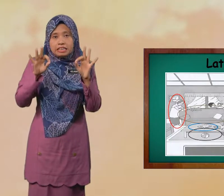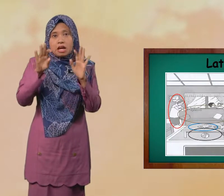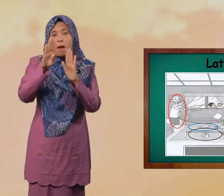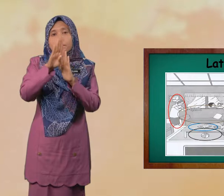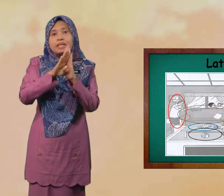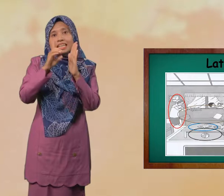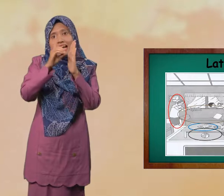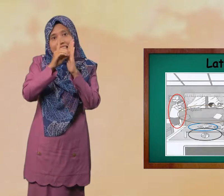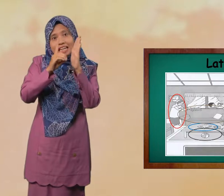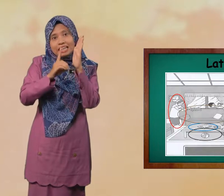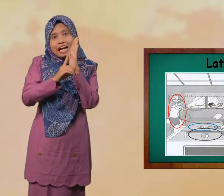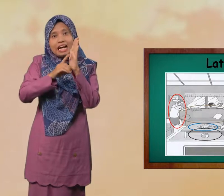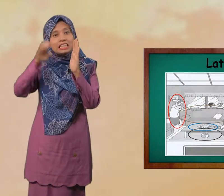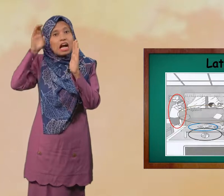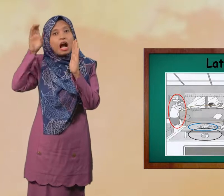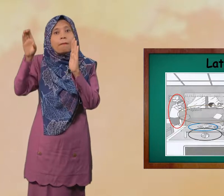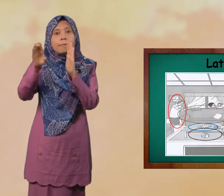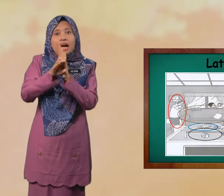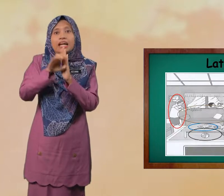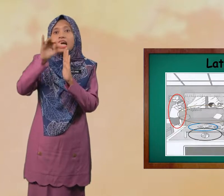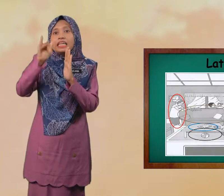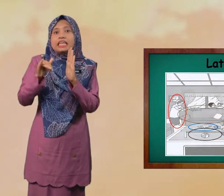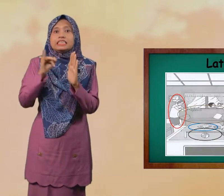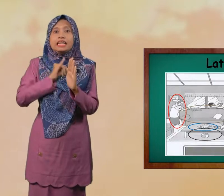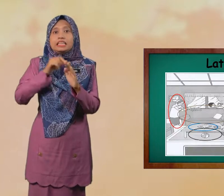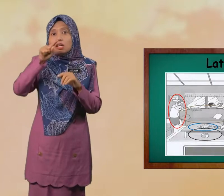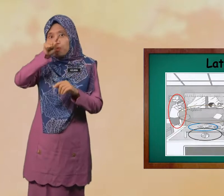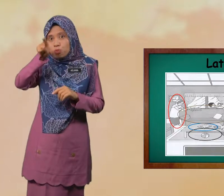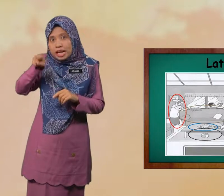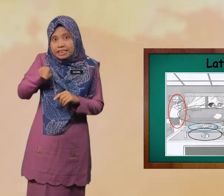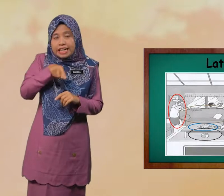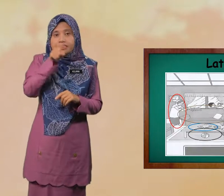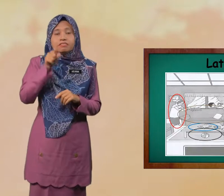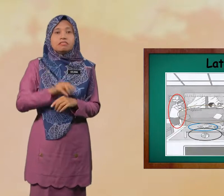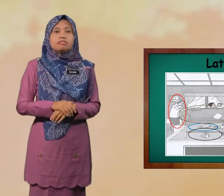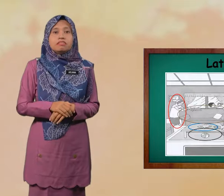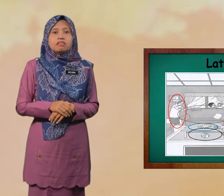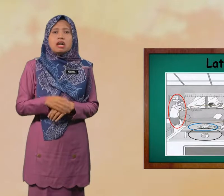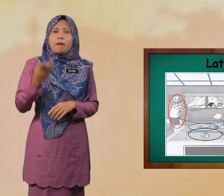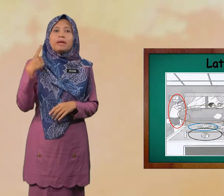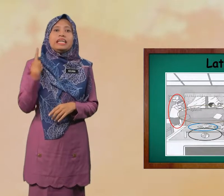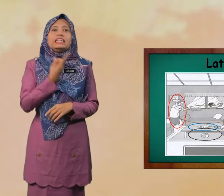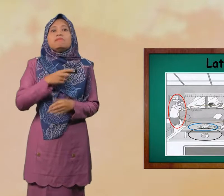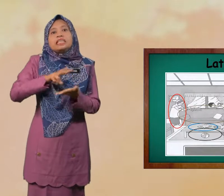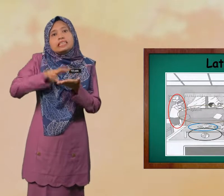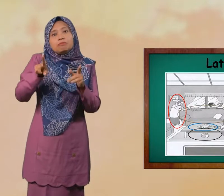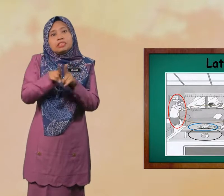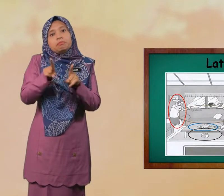Berdasarkan Gambar Yang saya Bulatkan Mari kita Baca Sama-sama